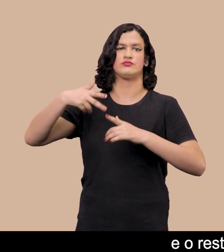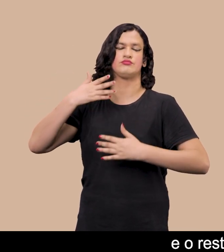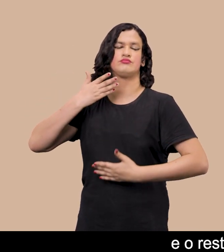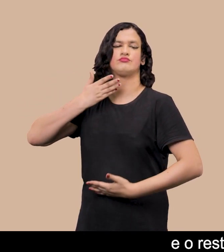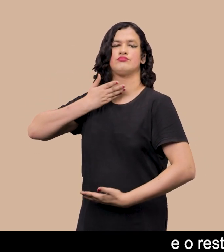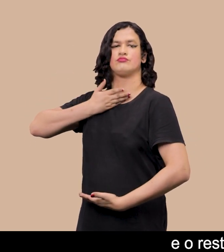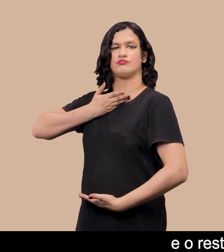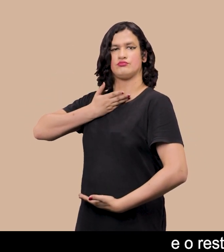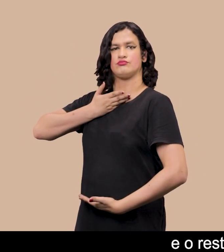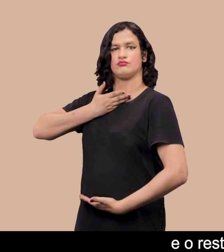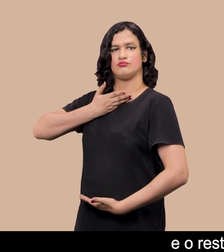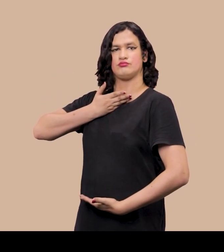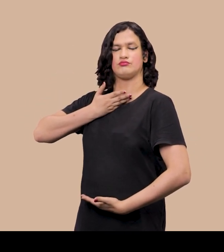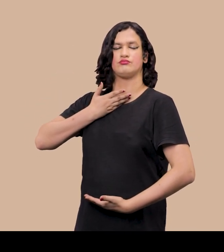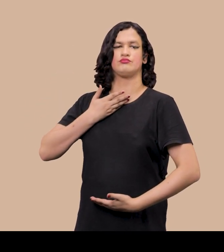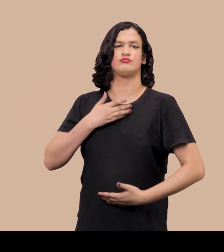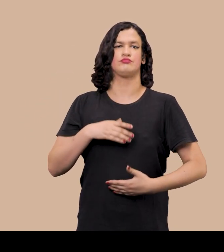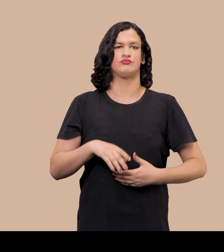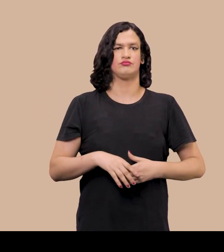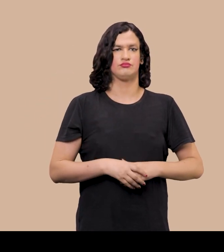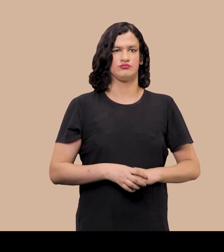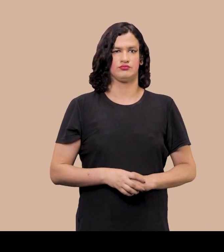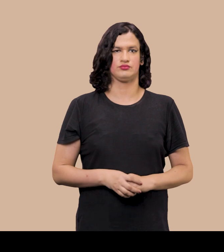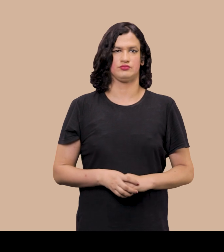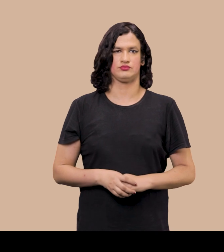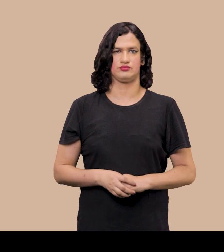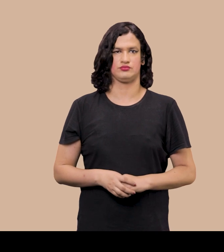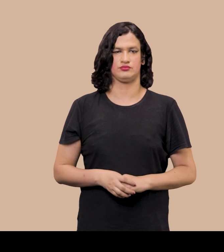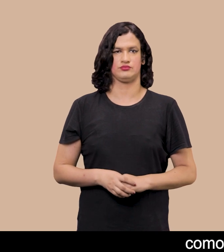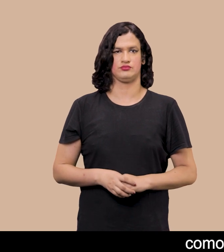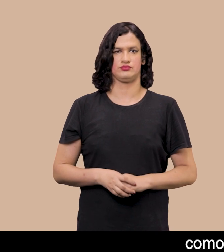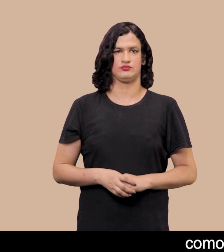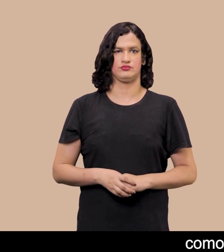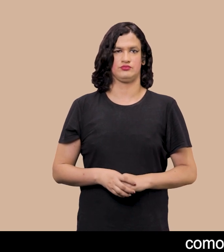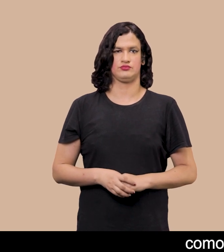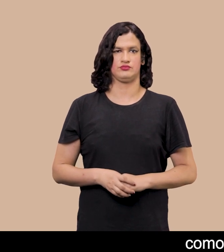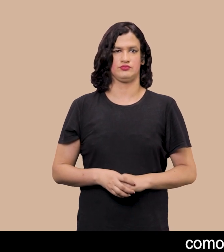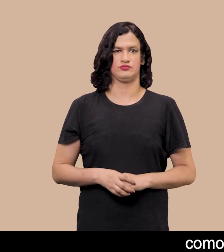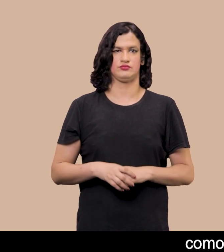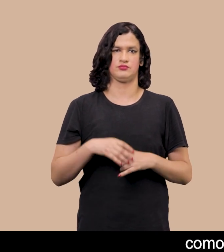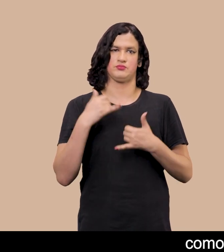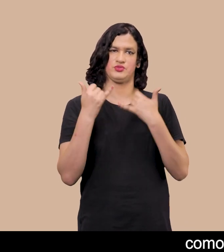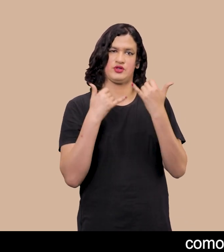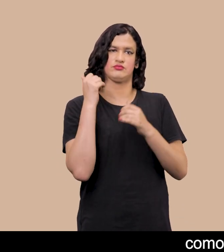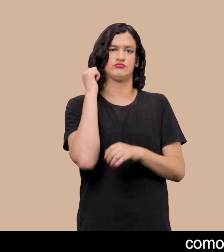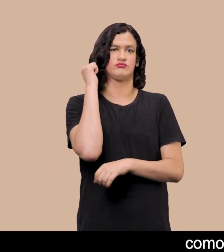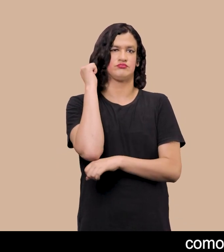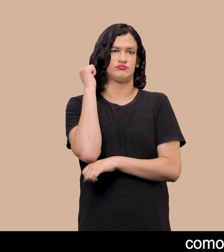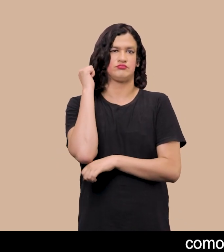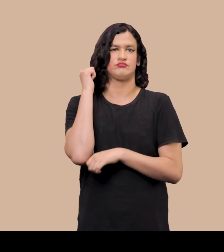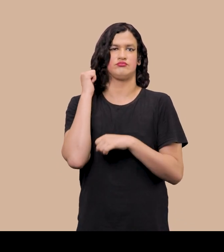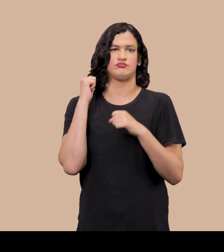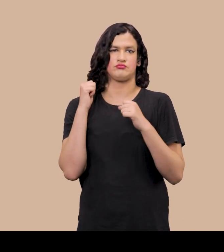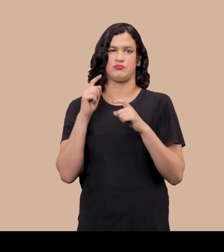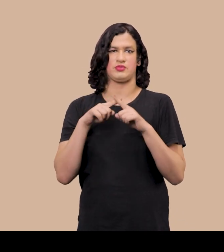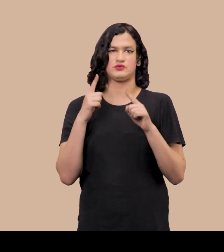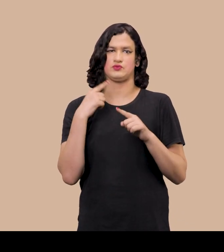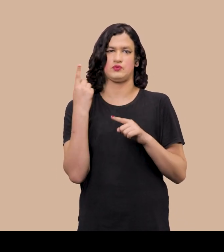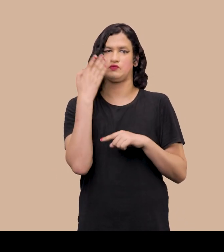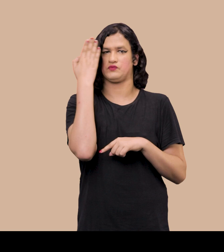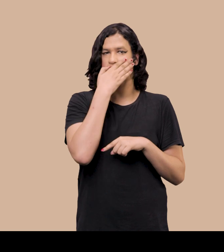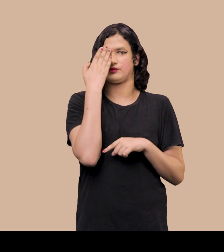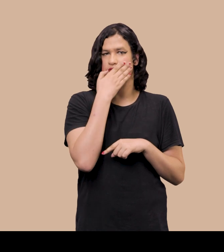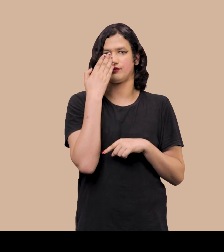Do peito até a virilha Em um posicionamento reclinado Como se a pessoa estivesse apoiada nos cotovelos Sem que